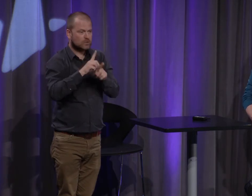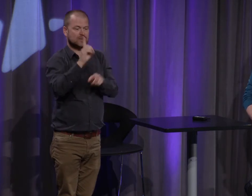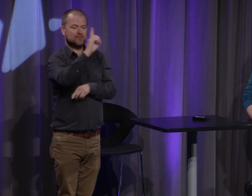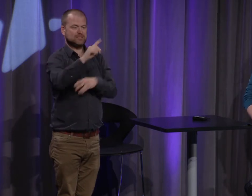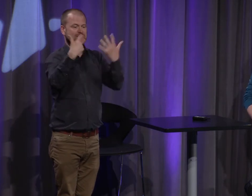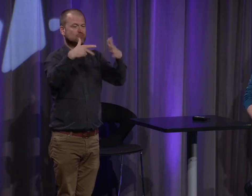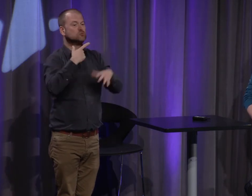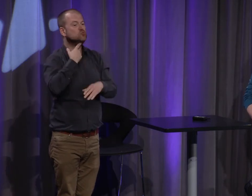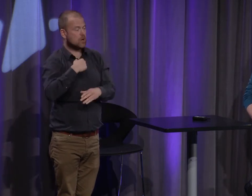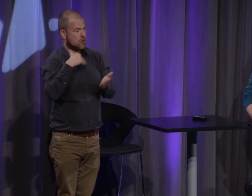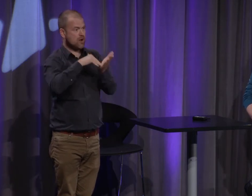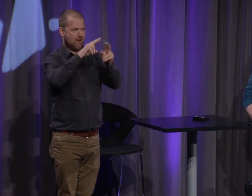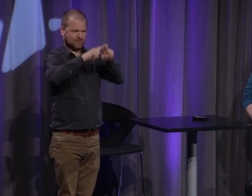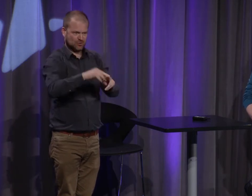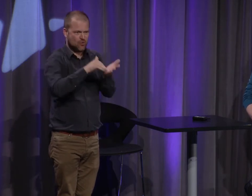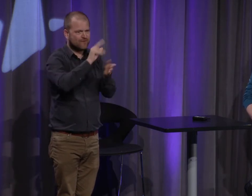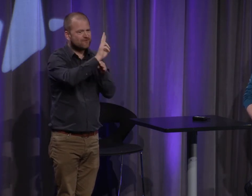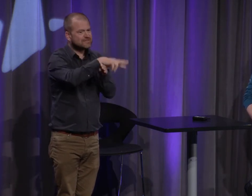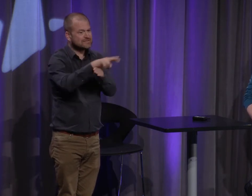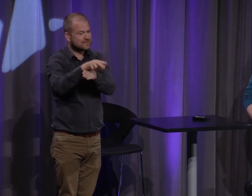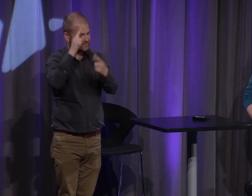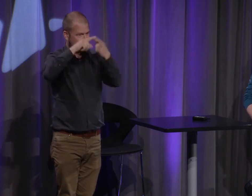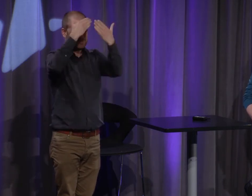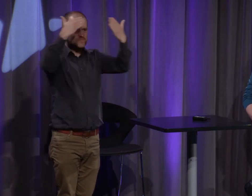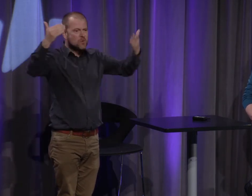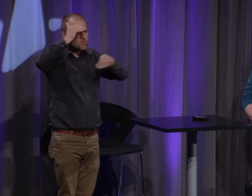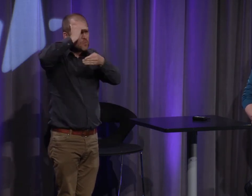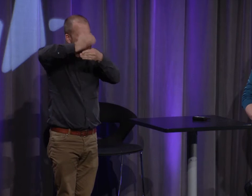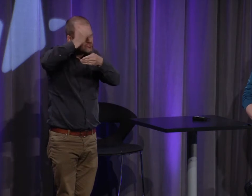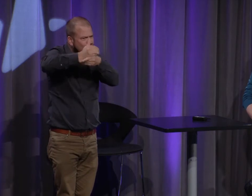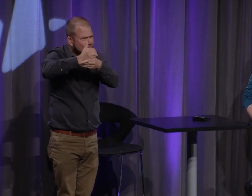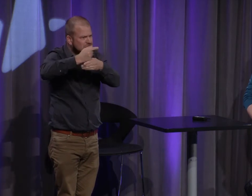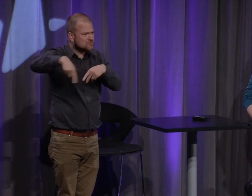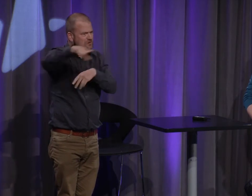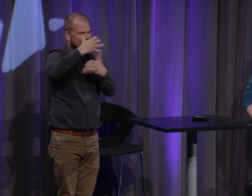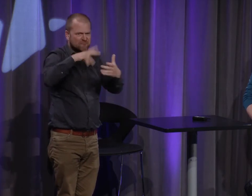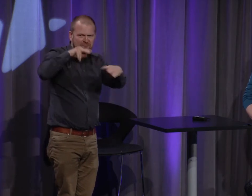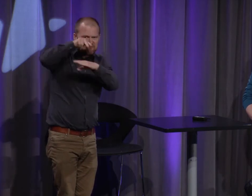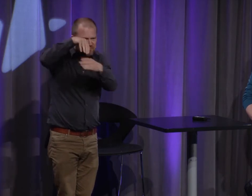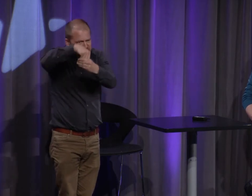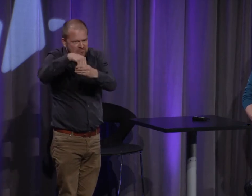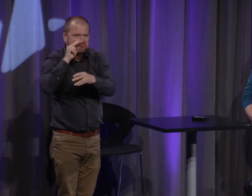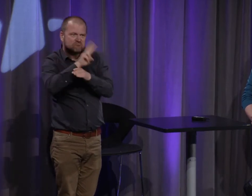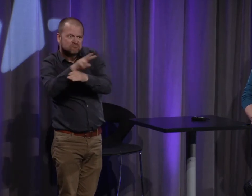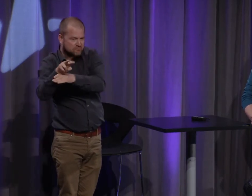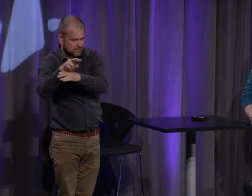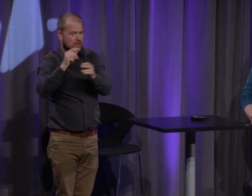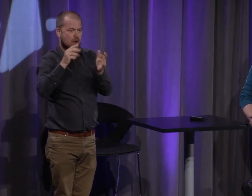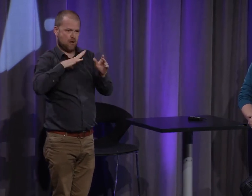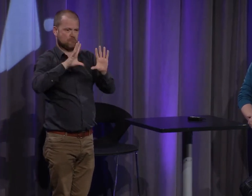le dimanche 11 juin et le dimanche 18 juin il y a encore des visites guidées concernant au sujet sur